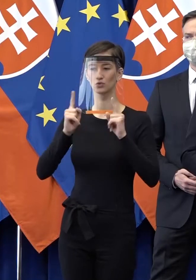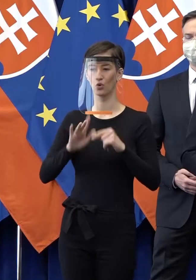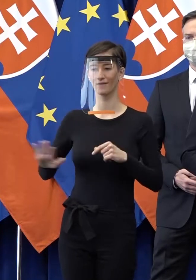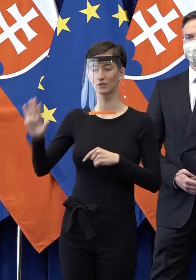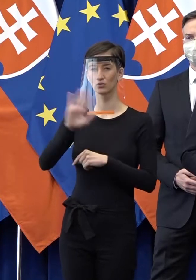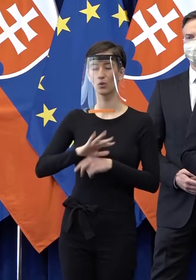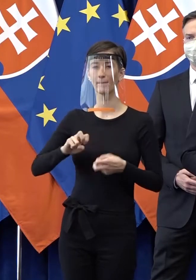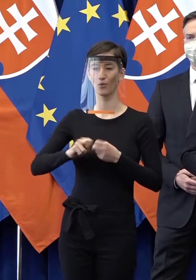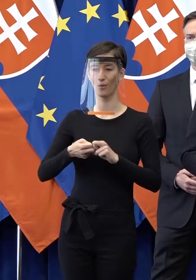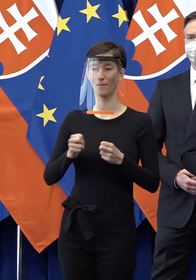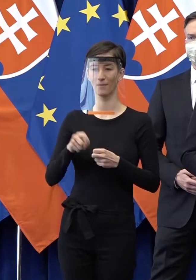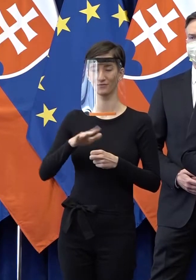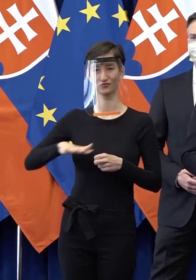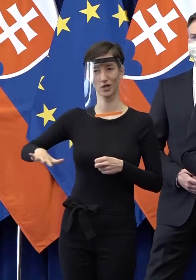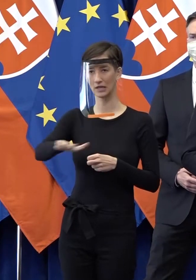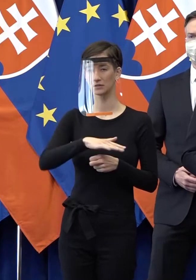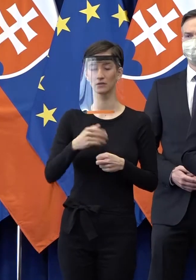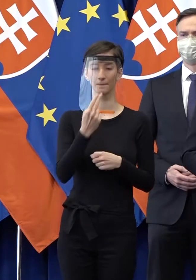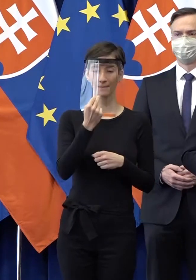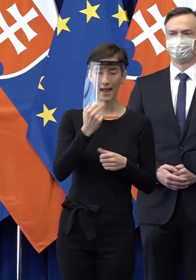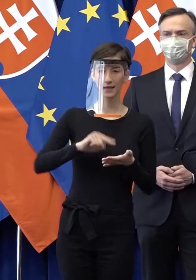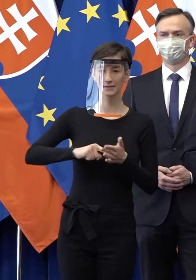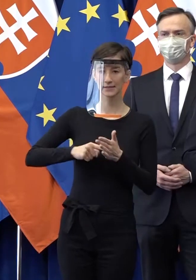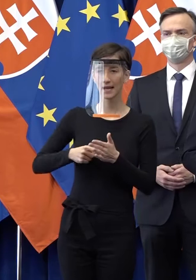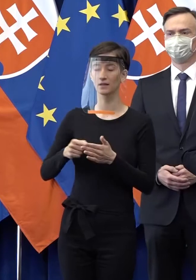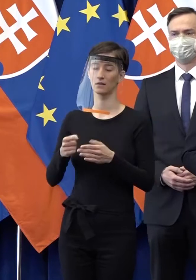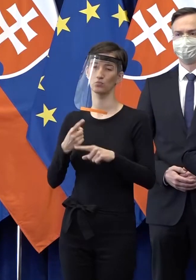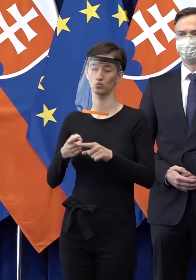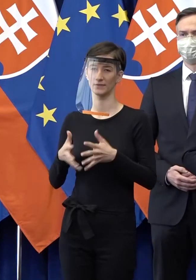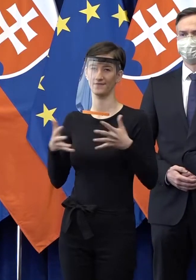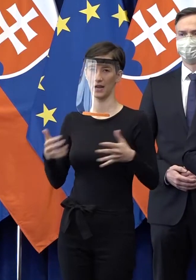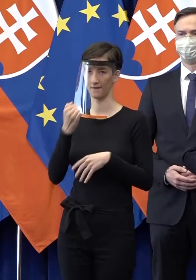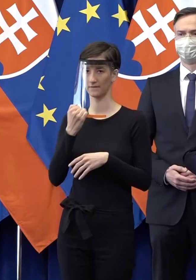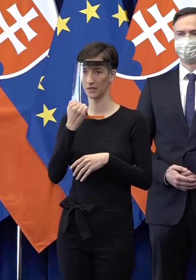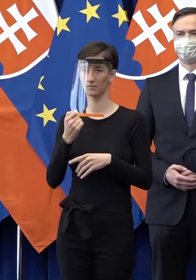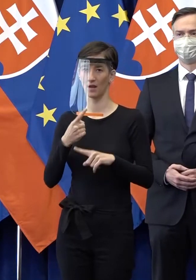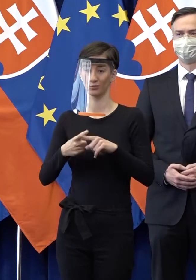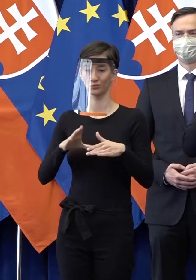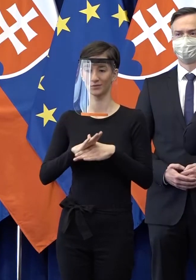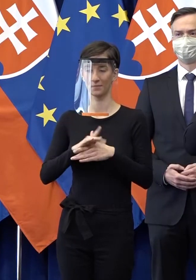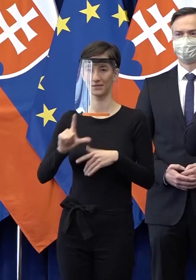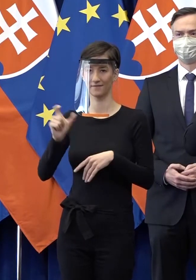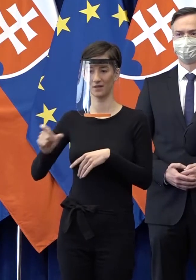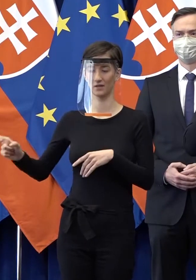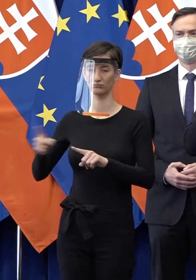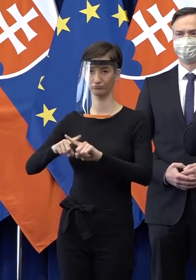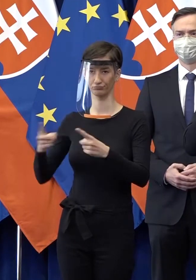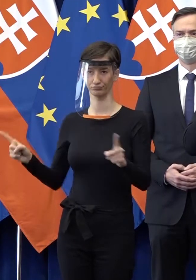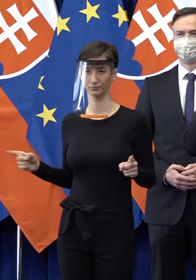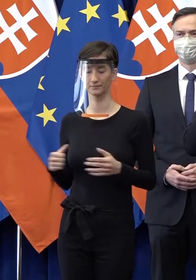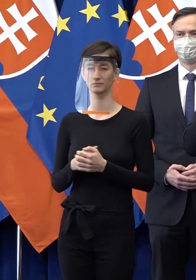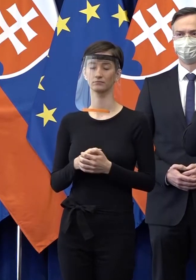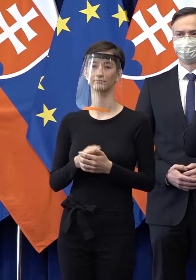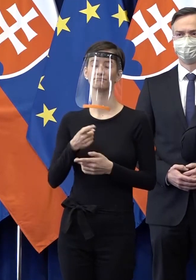malých a stredných firiem, ale aj naozaj tých veľkých, kľúčových zamestnávateľov. A niekedy možno aj o to viac, lebo jednoducho väčšia